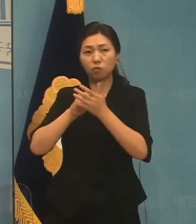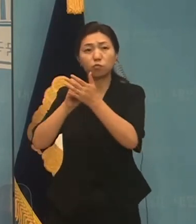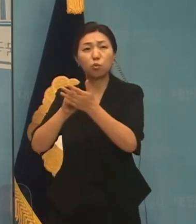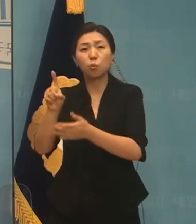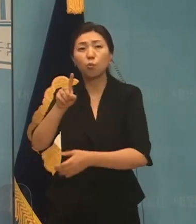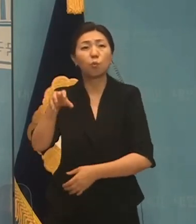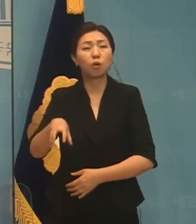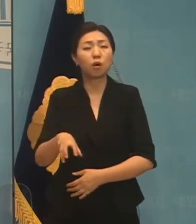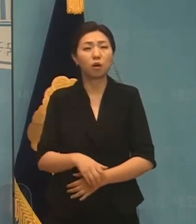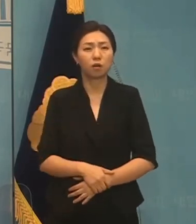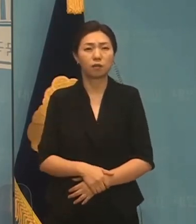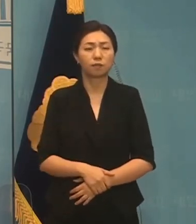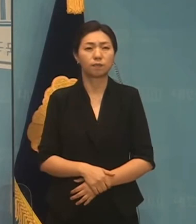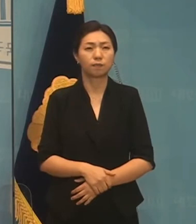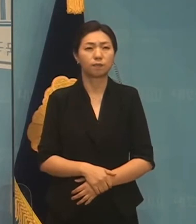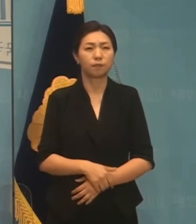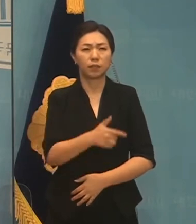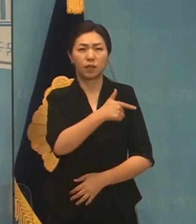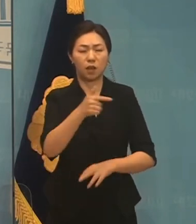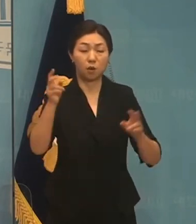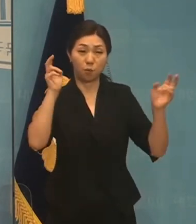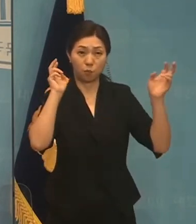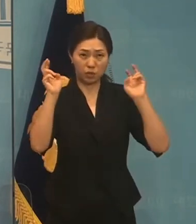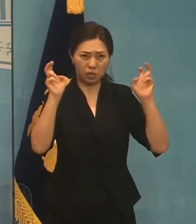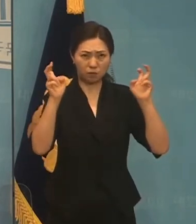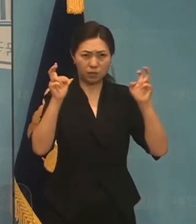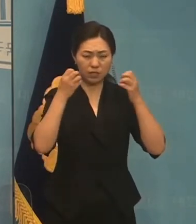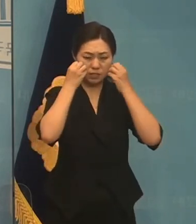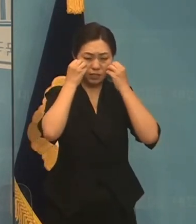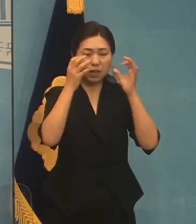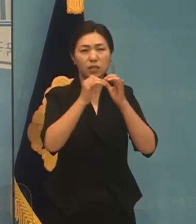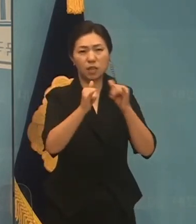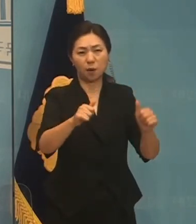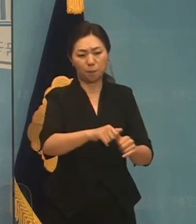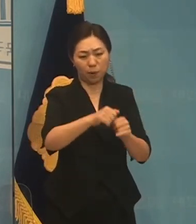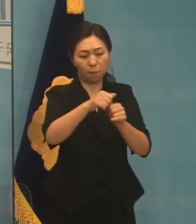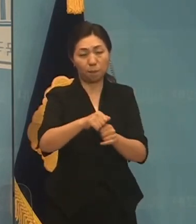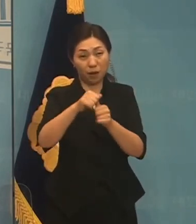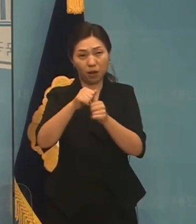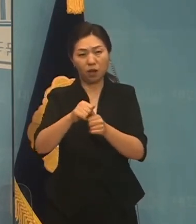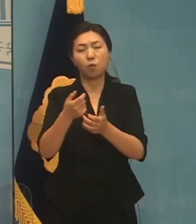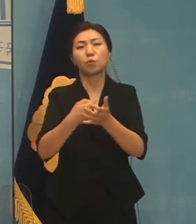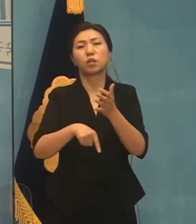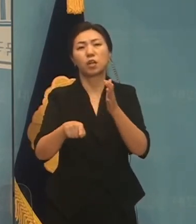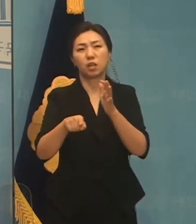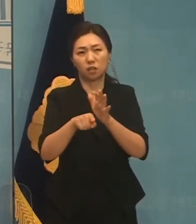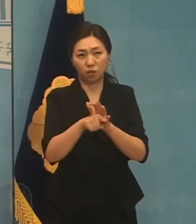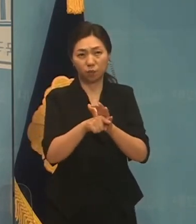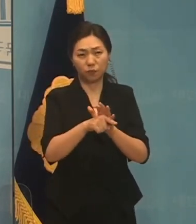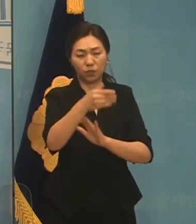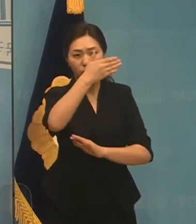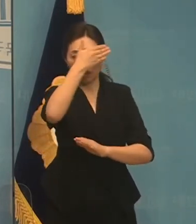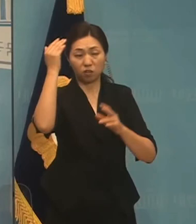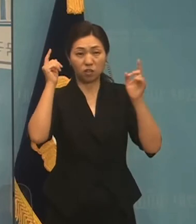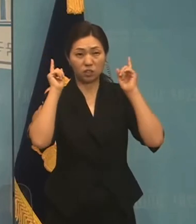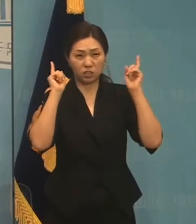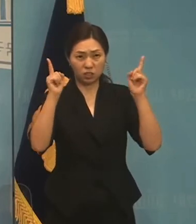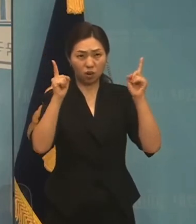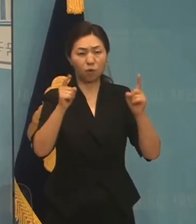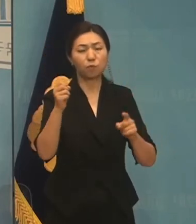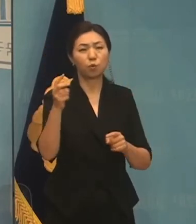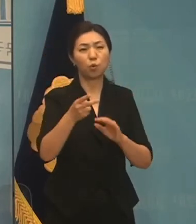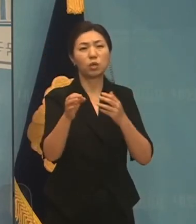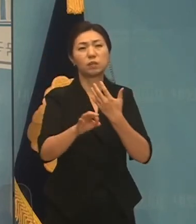대기업이 신규채용을 할 수 있게 함으로써 청년실업과 비정규직 문제를 해배하겠습니다.